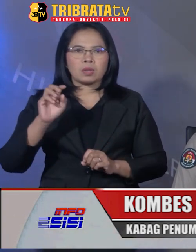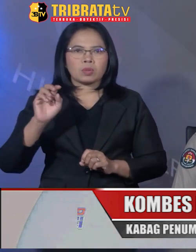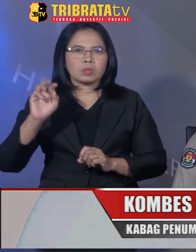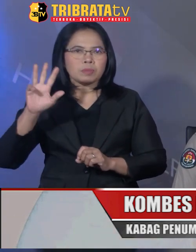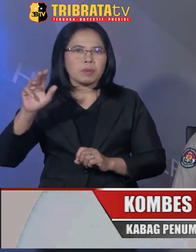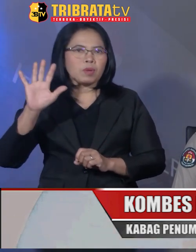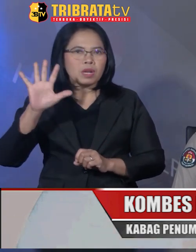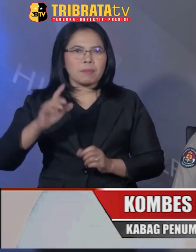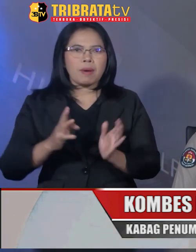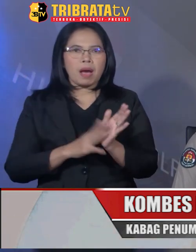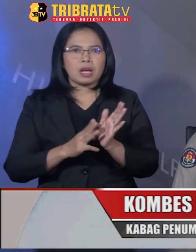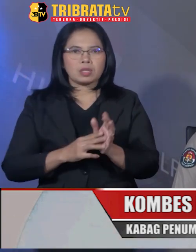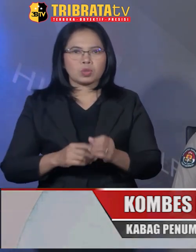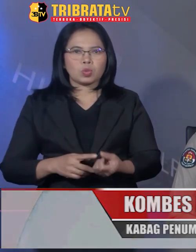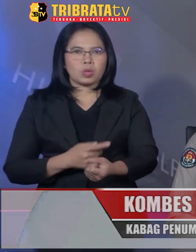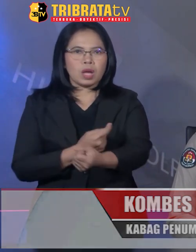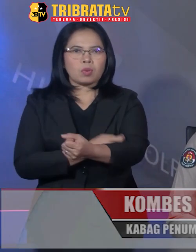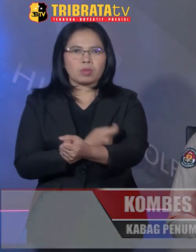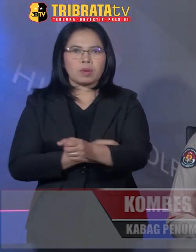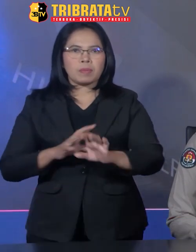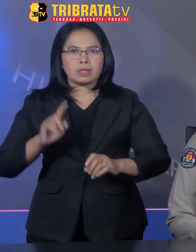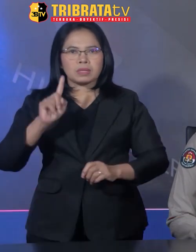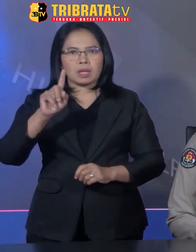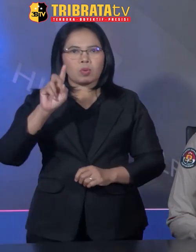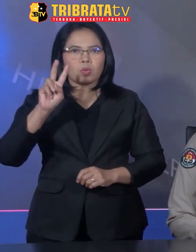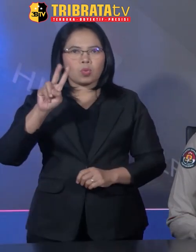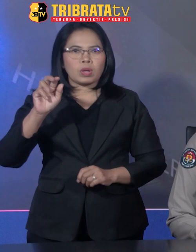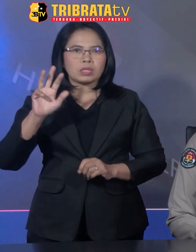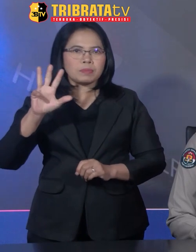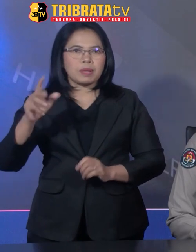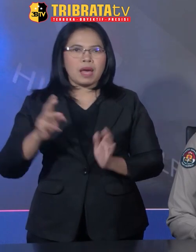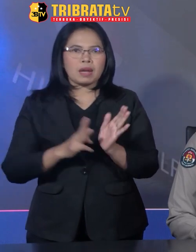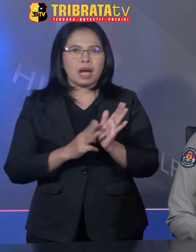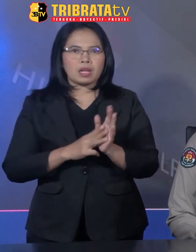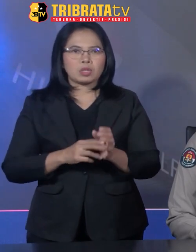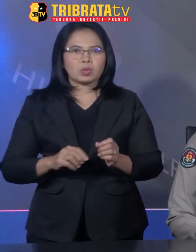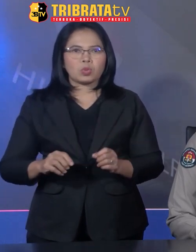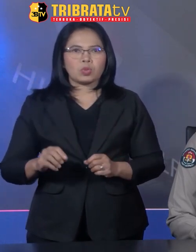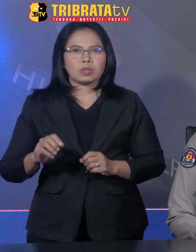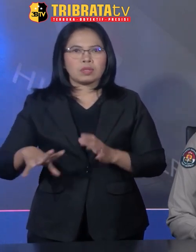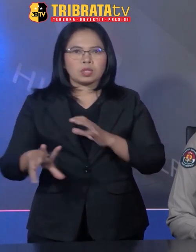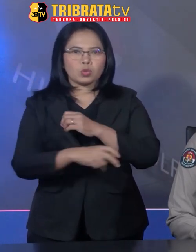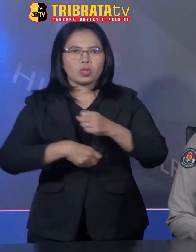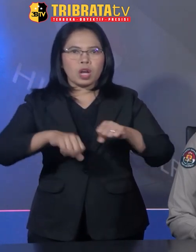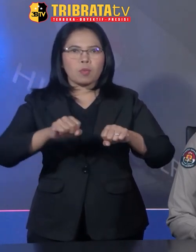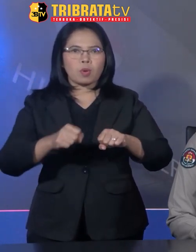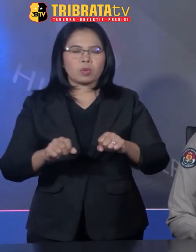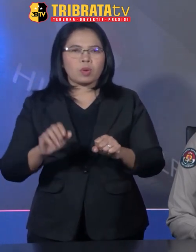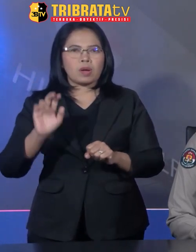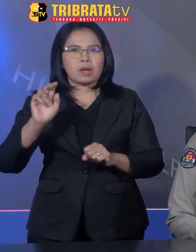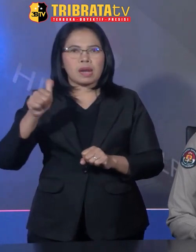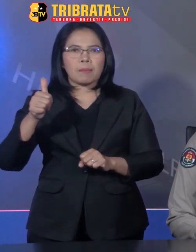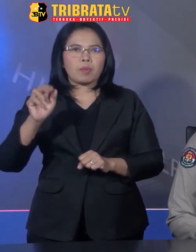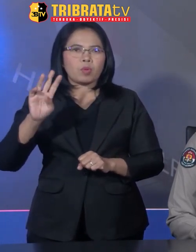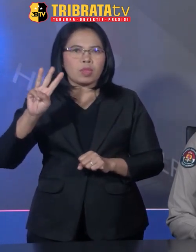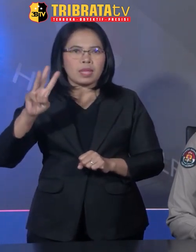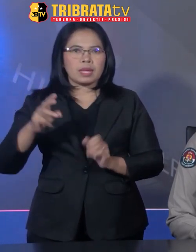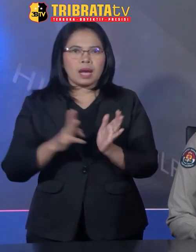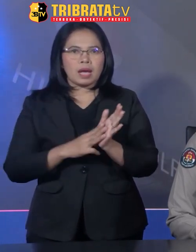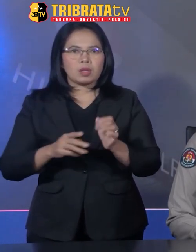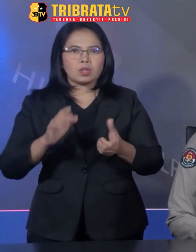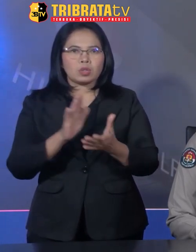kasus, narkotika sebanyak 129 kasus, curanmor sebanyak 63 kasus,